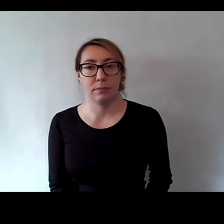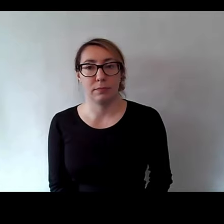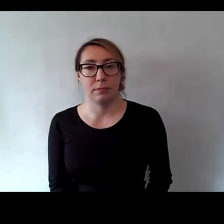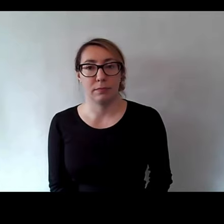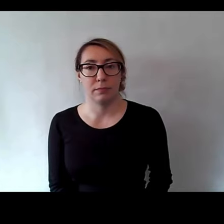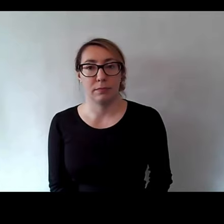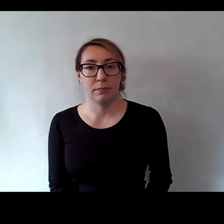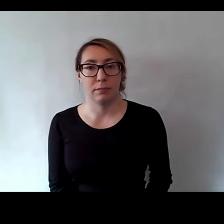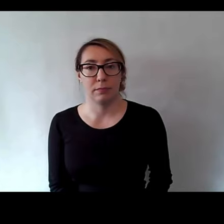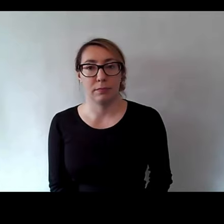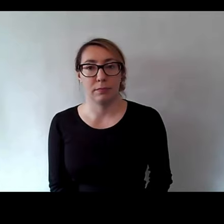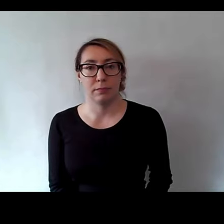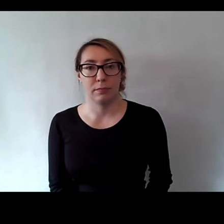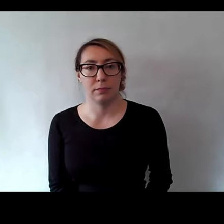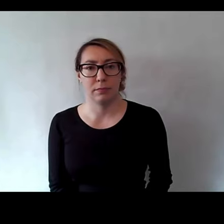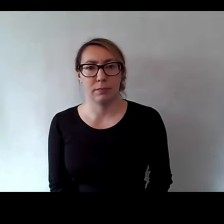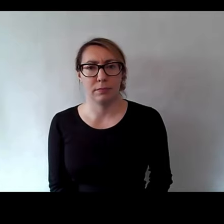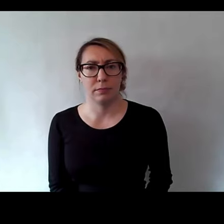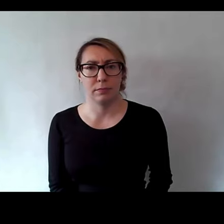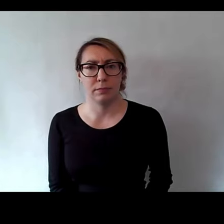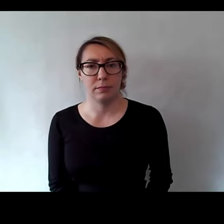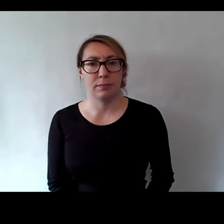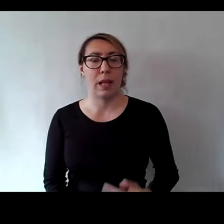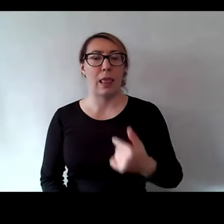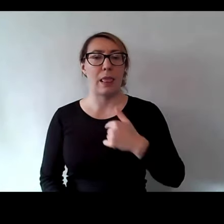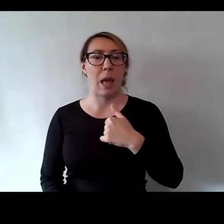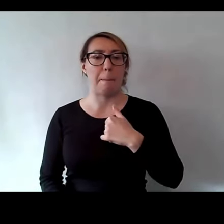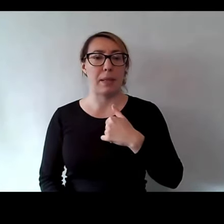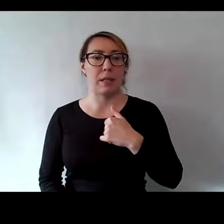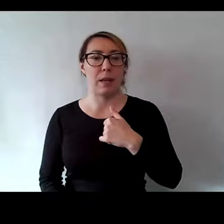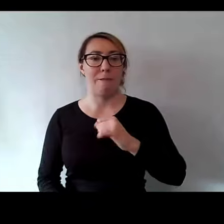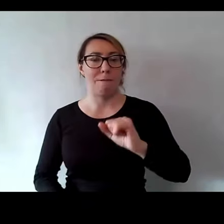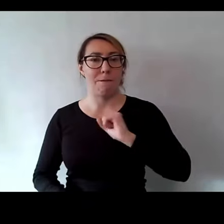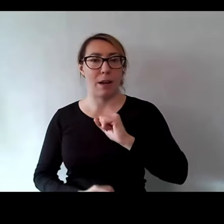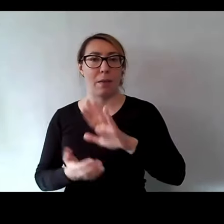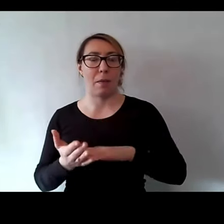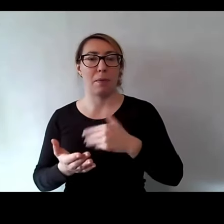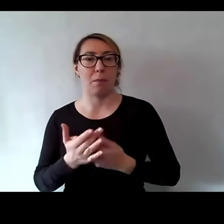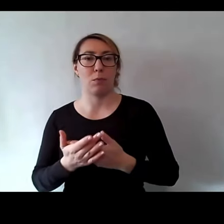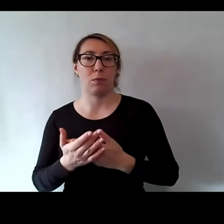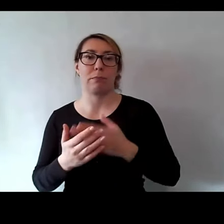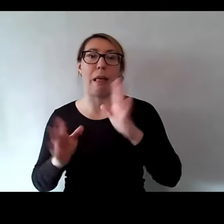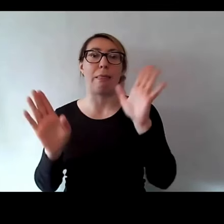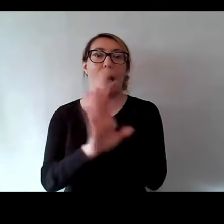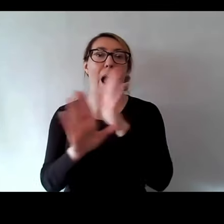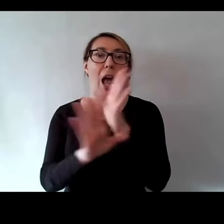Okej. Dla mnie fajne byłoby, gdyby to było jakieś podwórko.